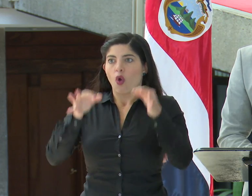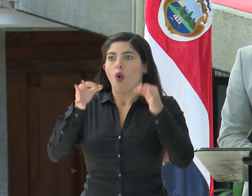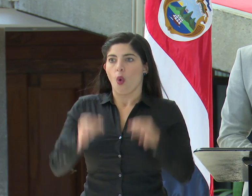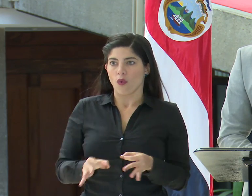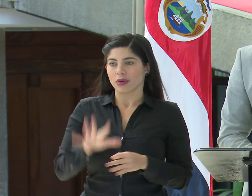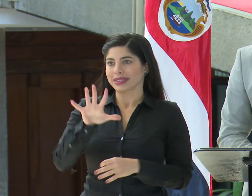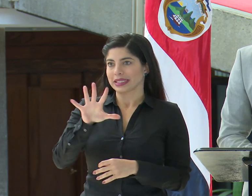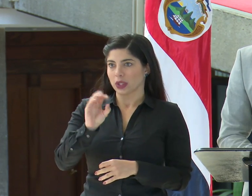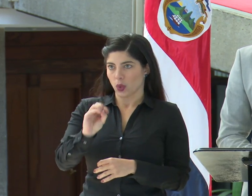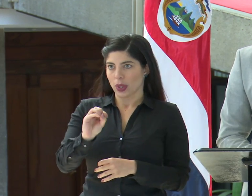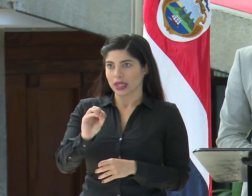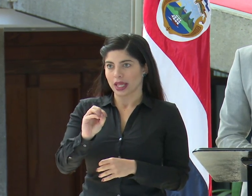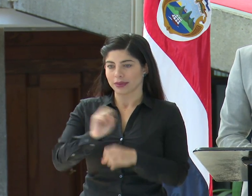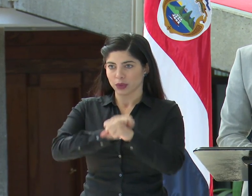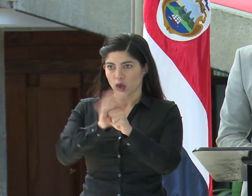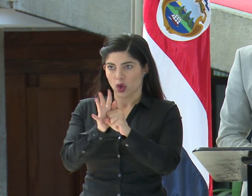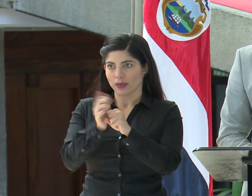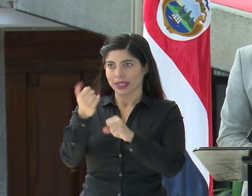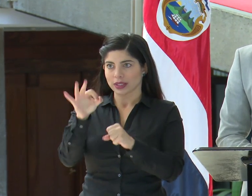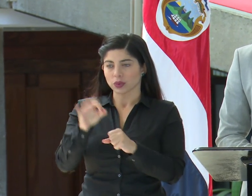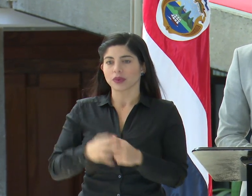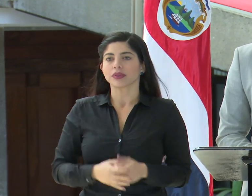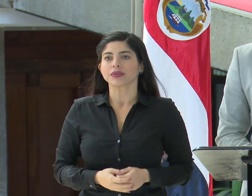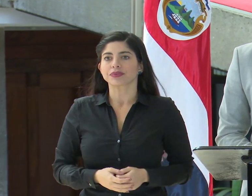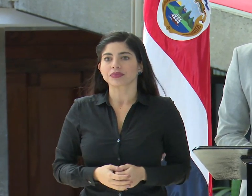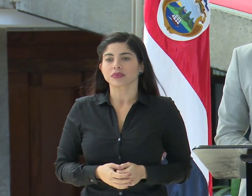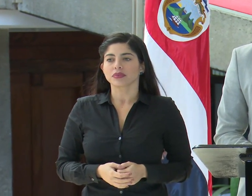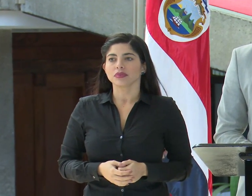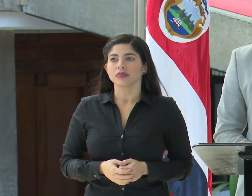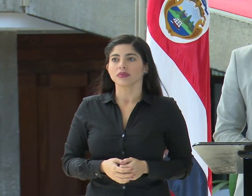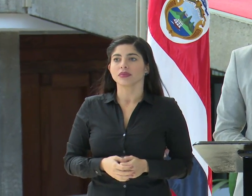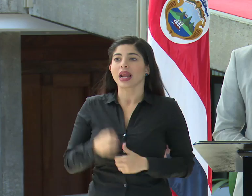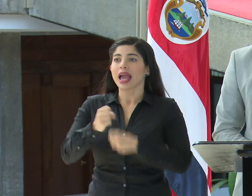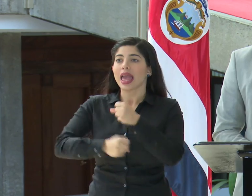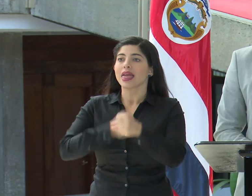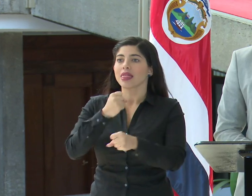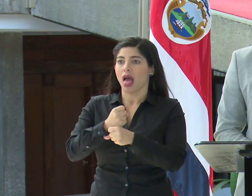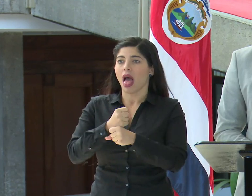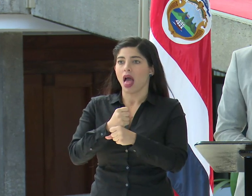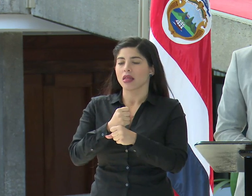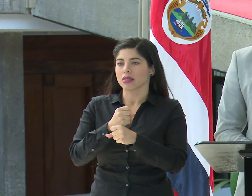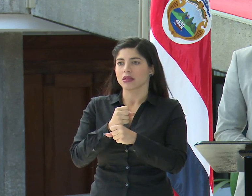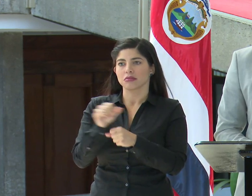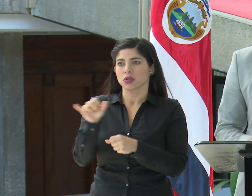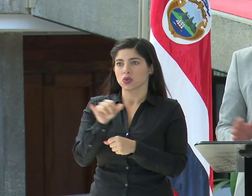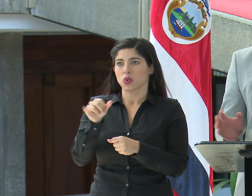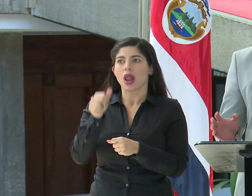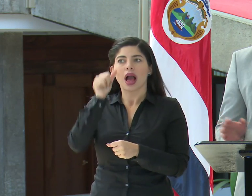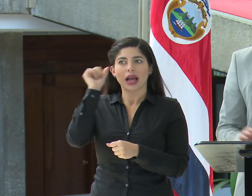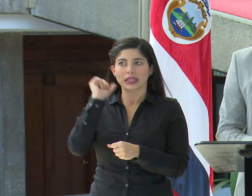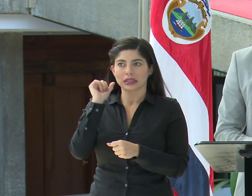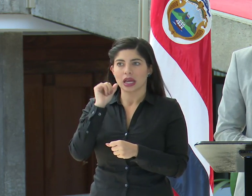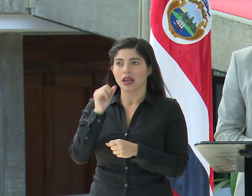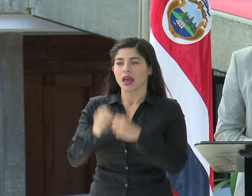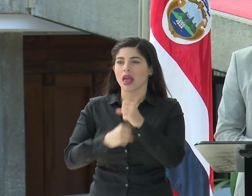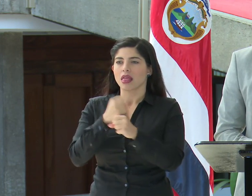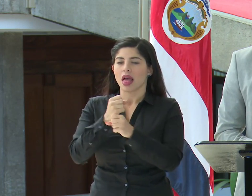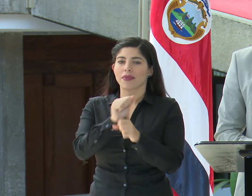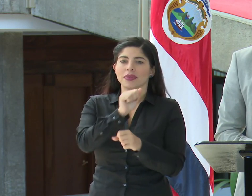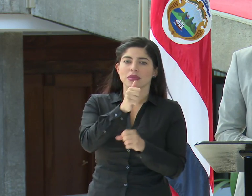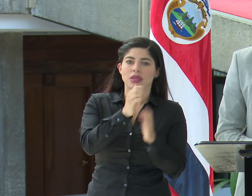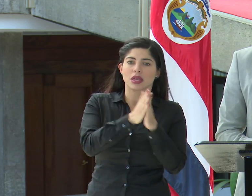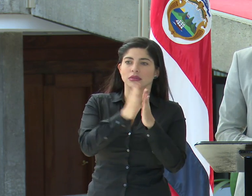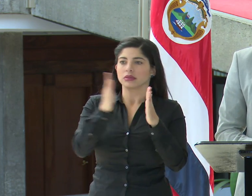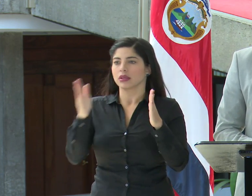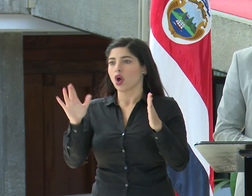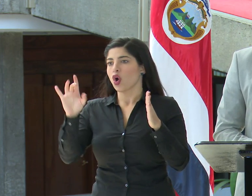por COVID-19. Las edades se mantienen con las que dimos ayer el rango va de 10 a